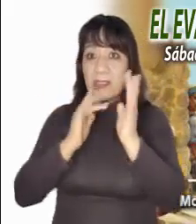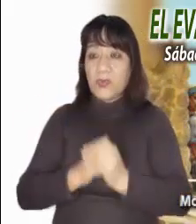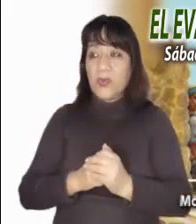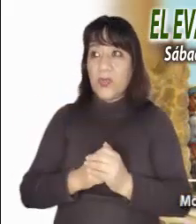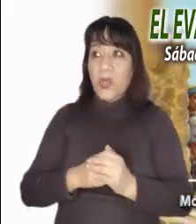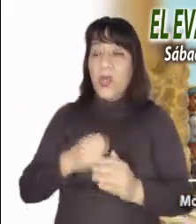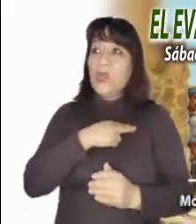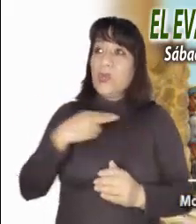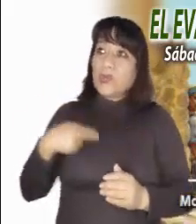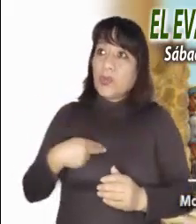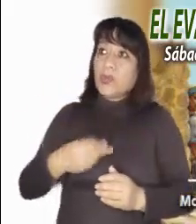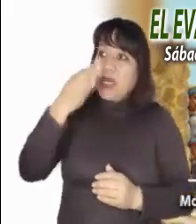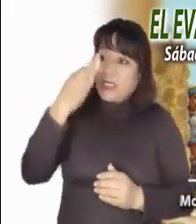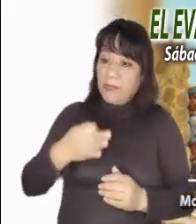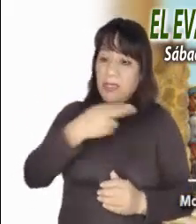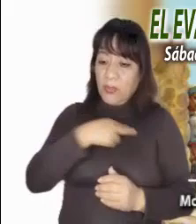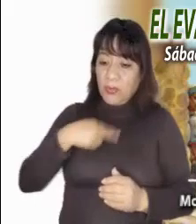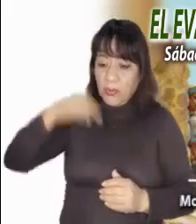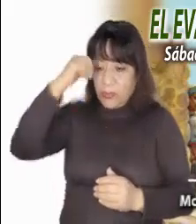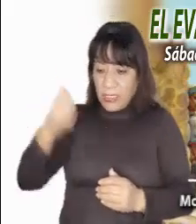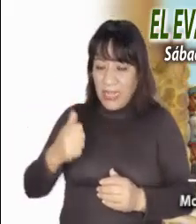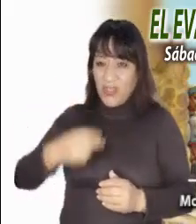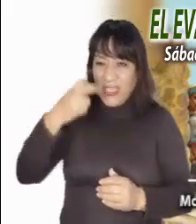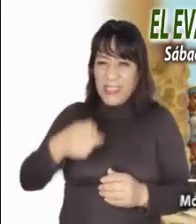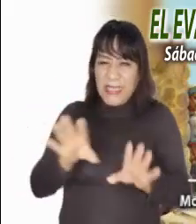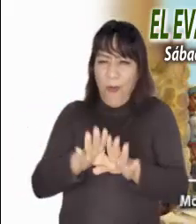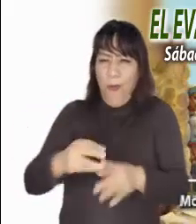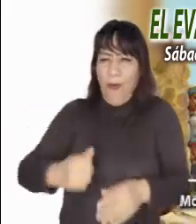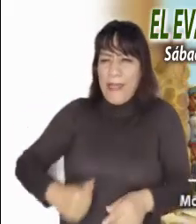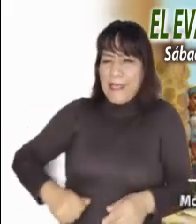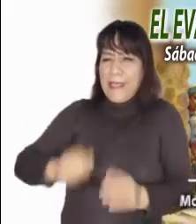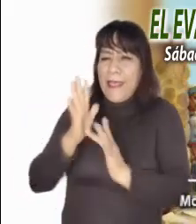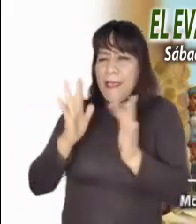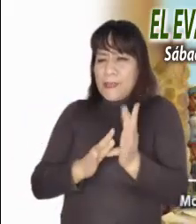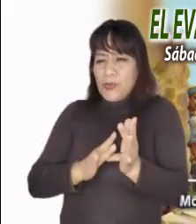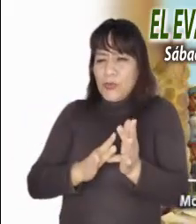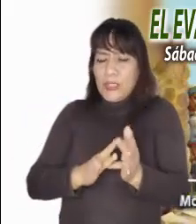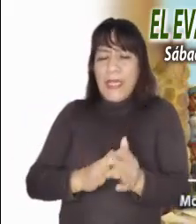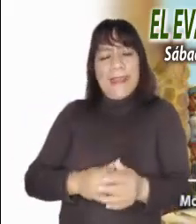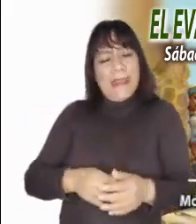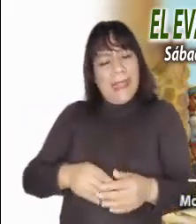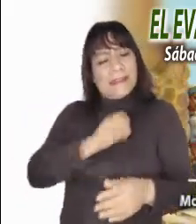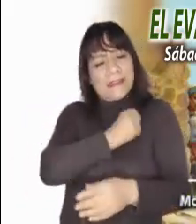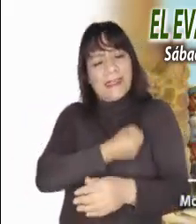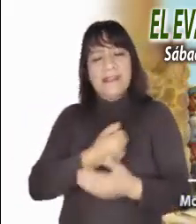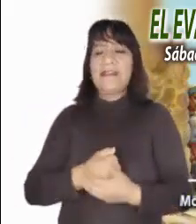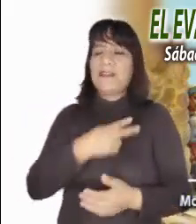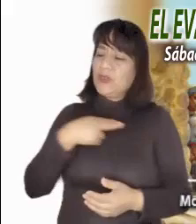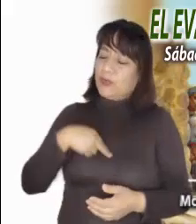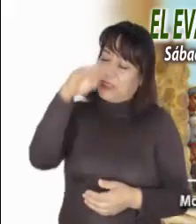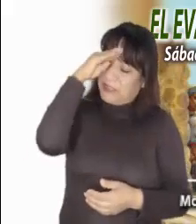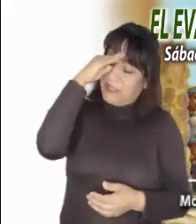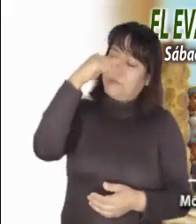sanadas. Porque herida que se oculta, se encona y se pudre. Reconozcamos a pecadores y